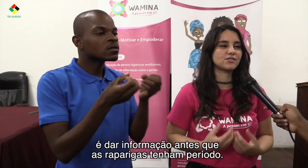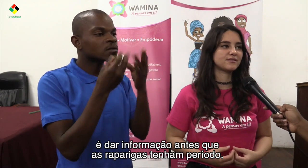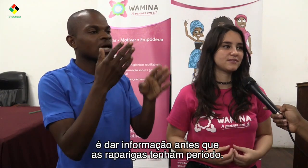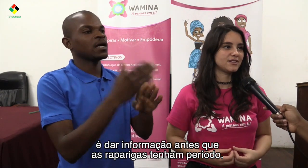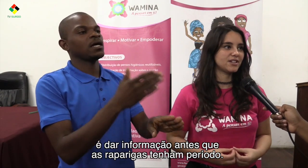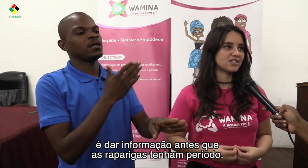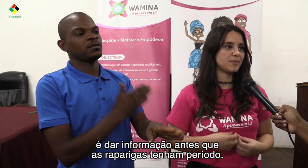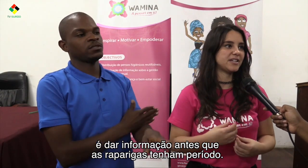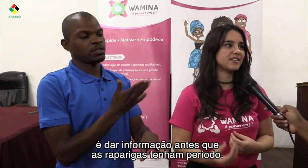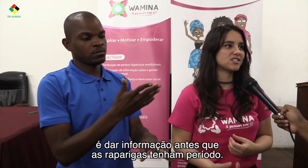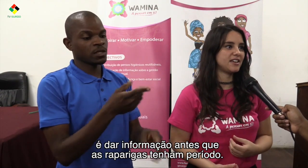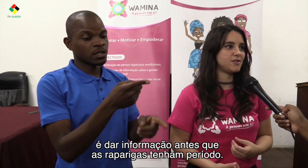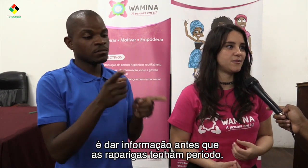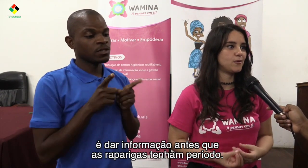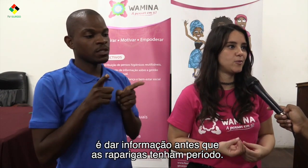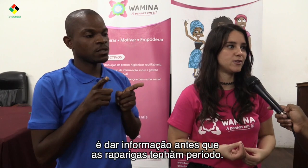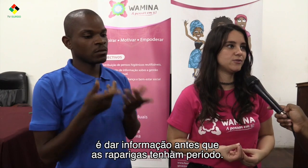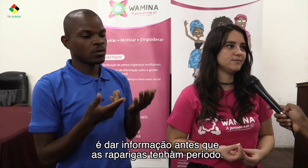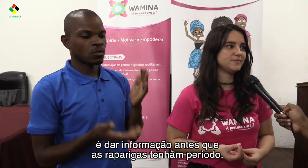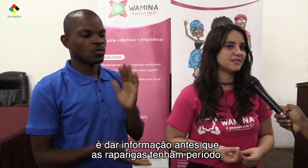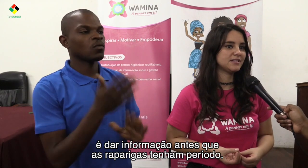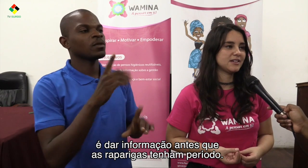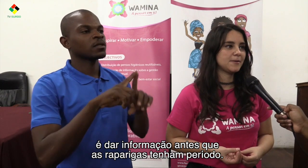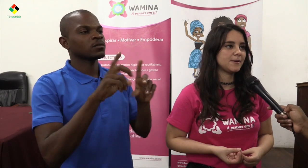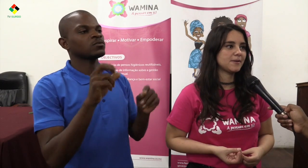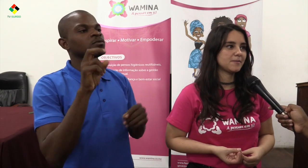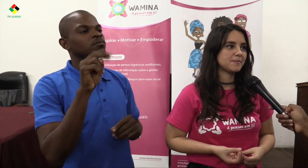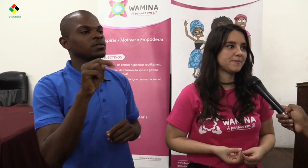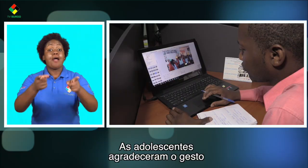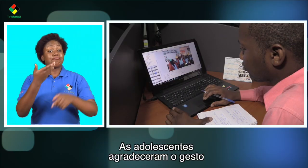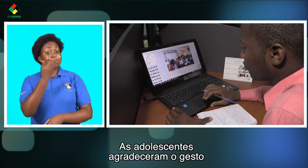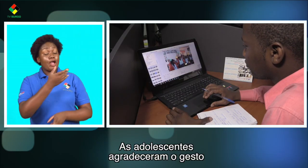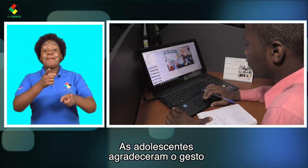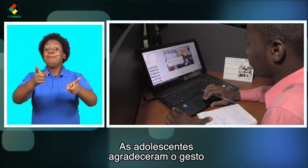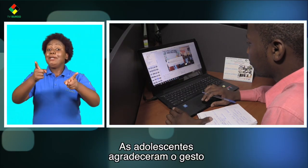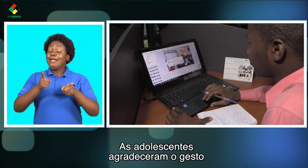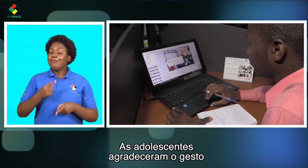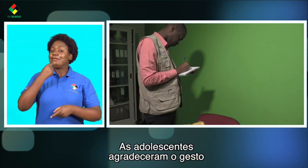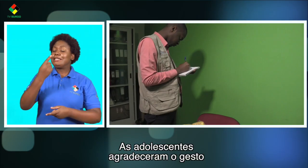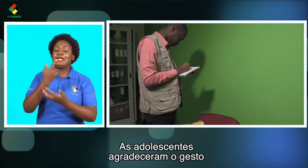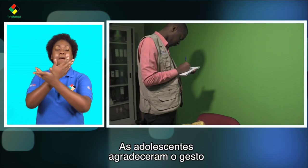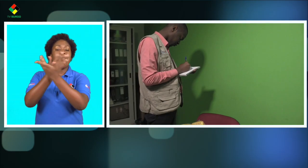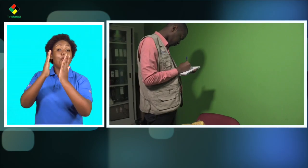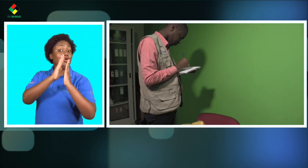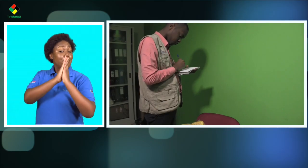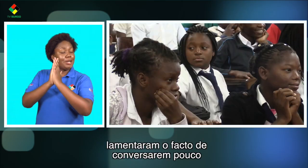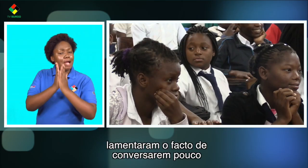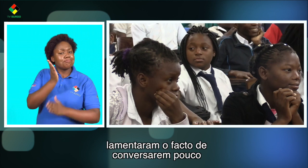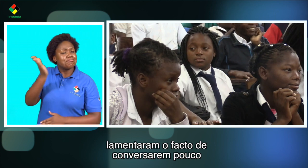que as raparigas tenham o período. As adolescentes agradeceram o gesto e lamentaram o fato